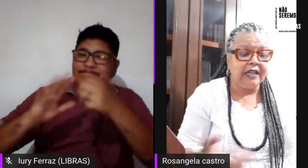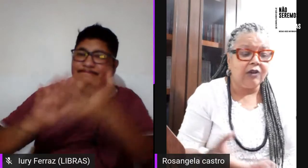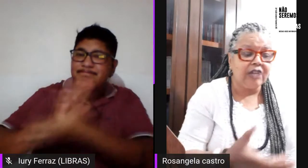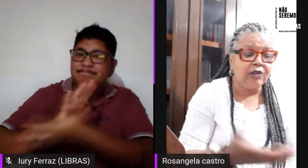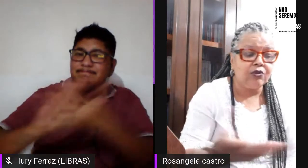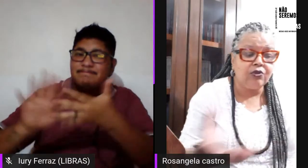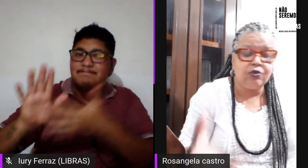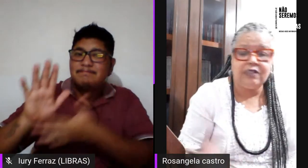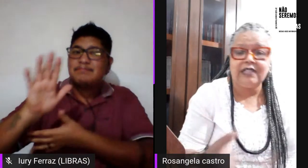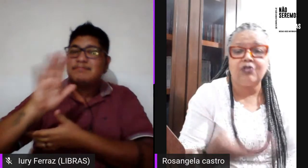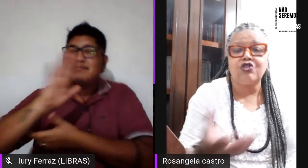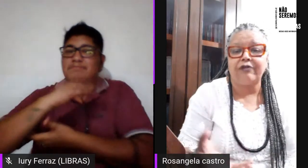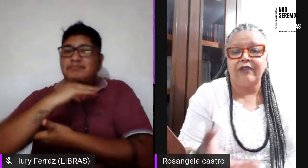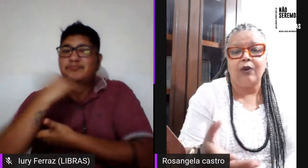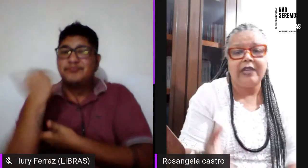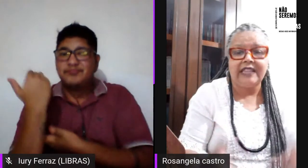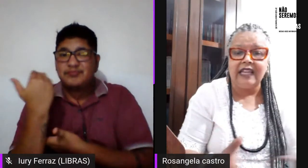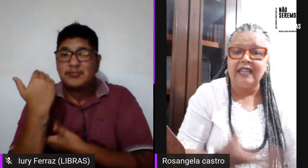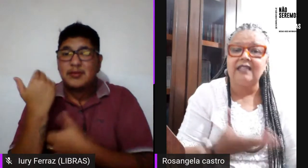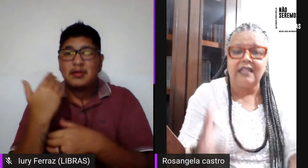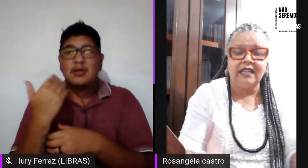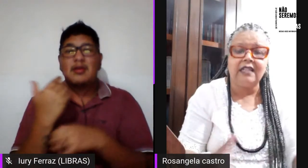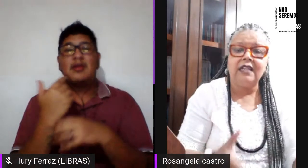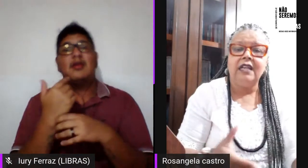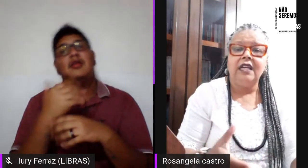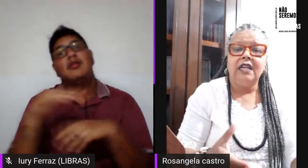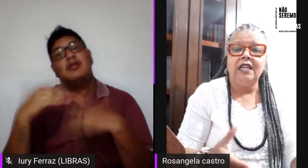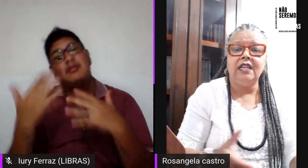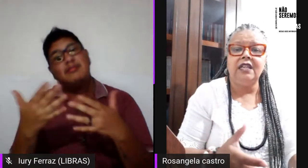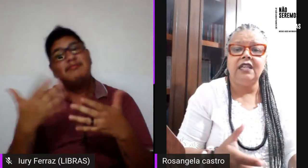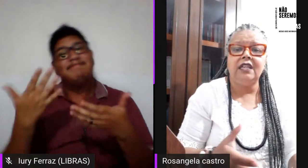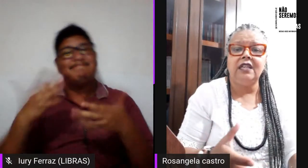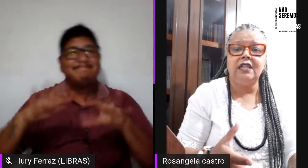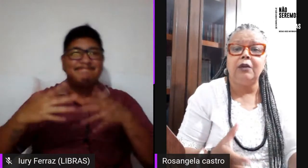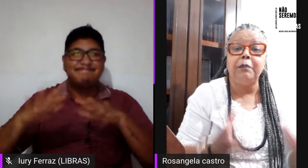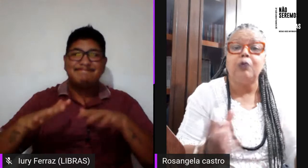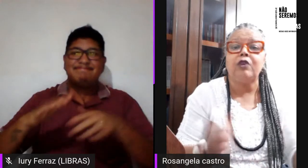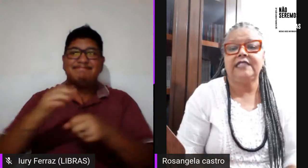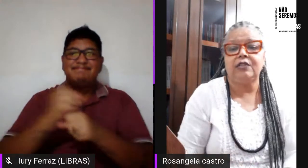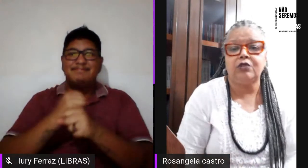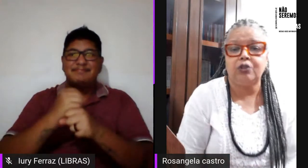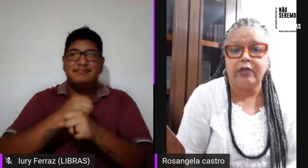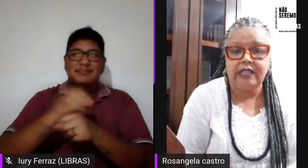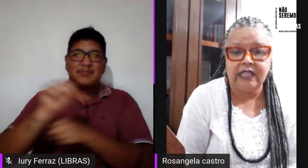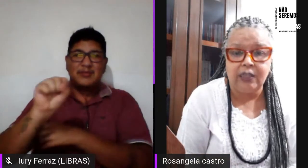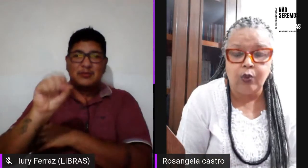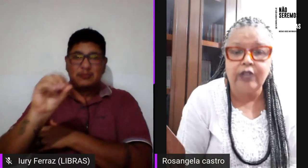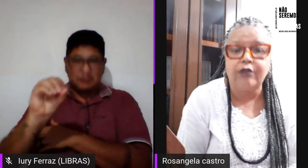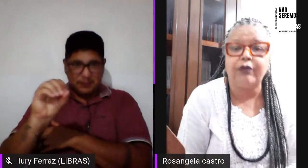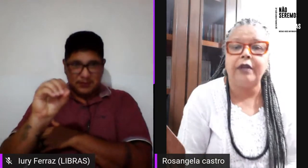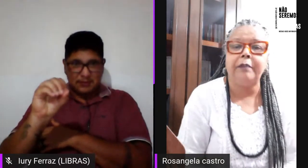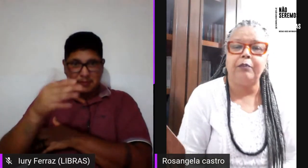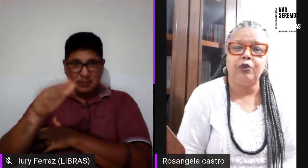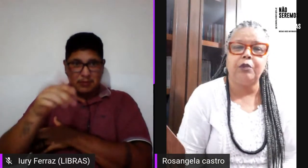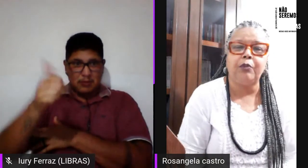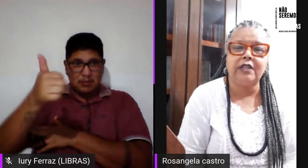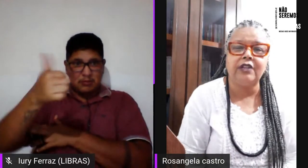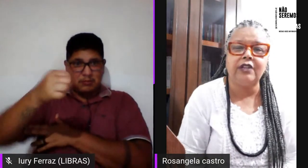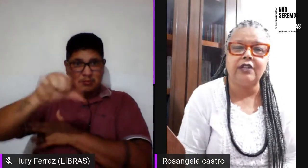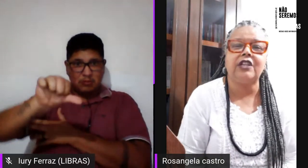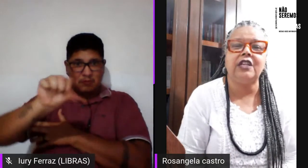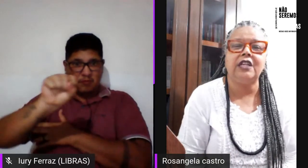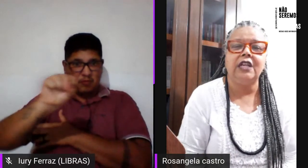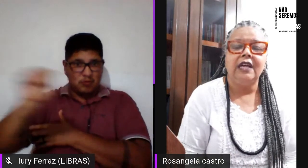Já nos anos 80, e 1988 foi muito